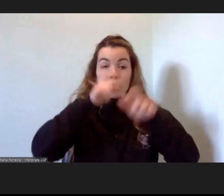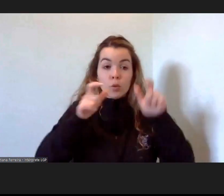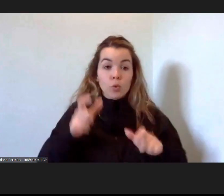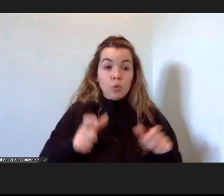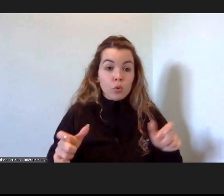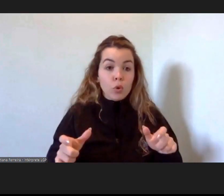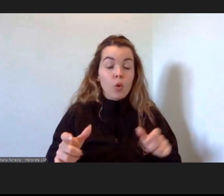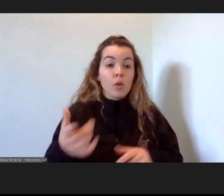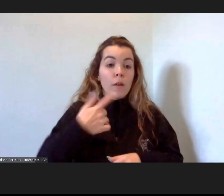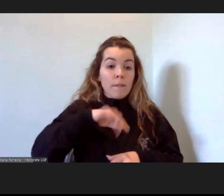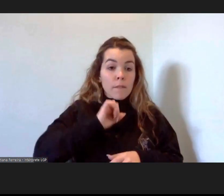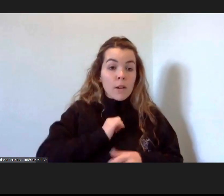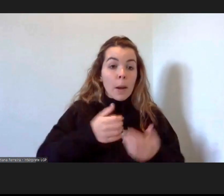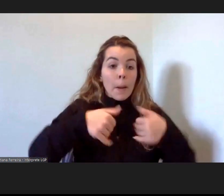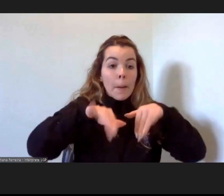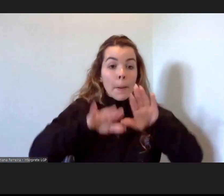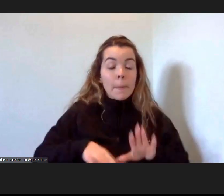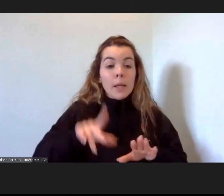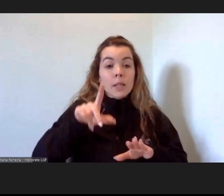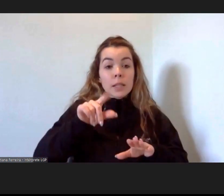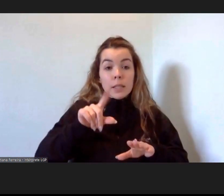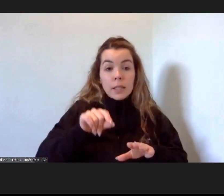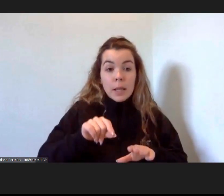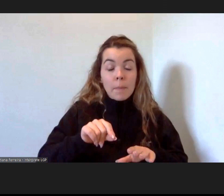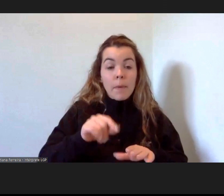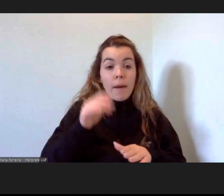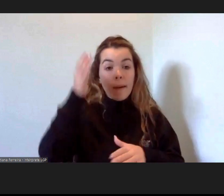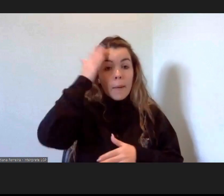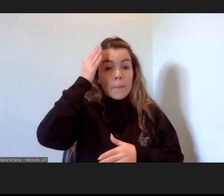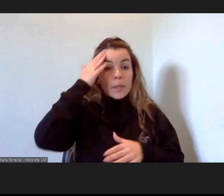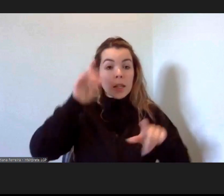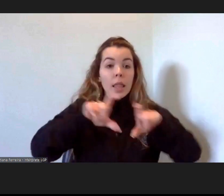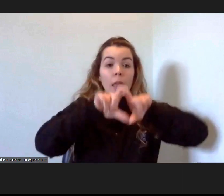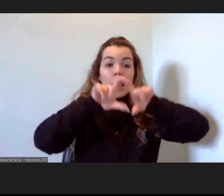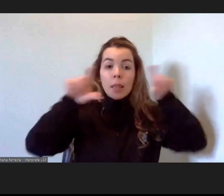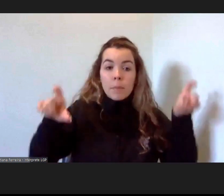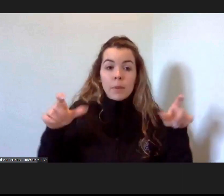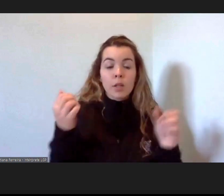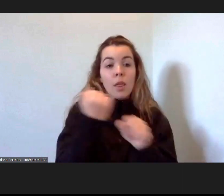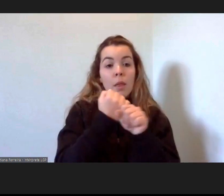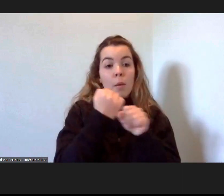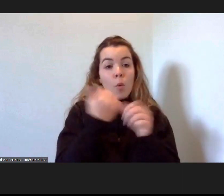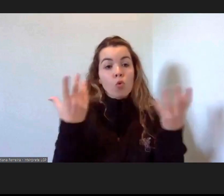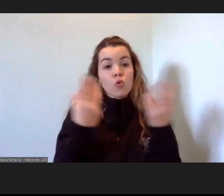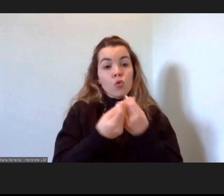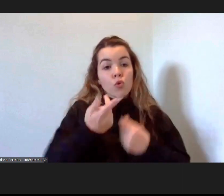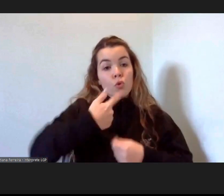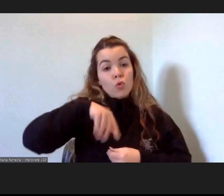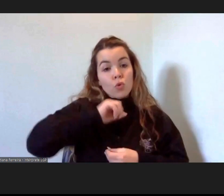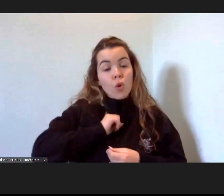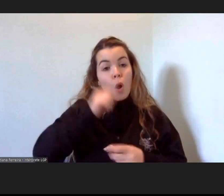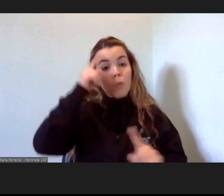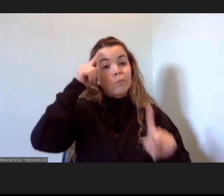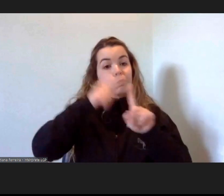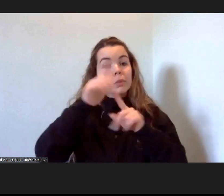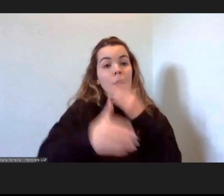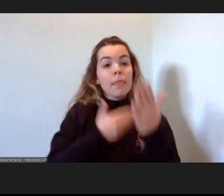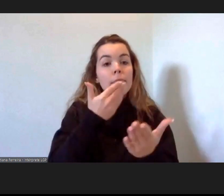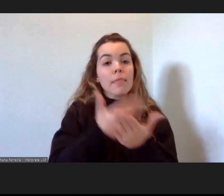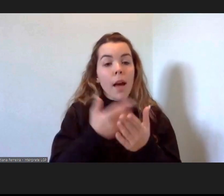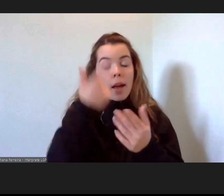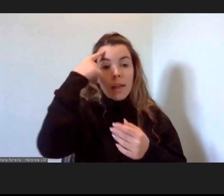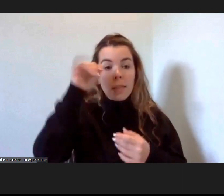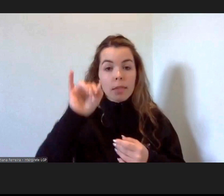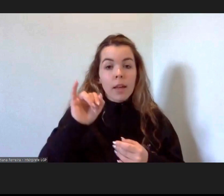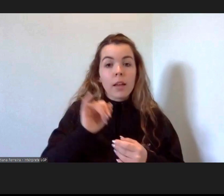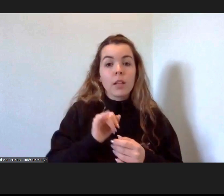capacitação das entidades que trabalham conosco no sentido de dar-lhes ideias e sugestões de